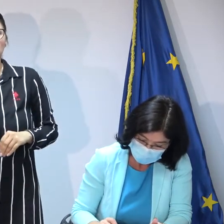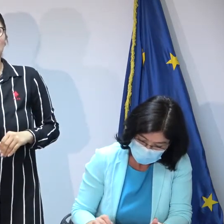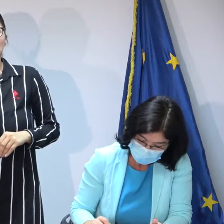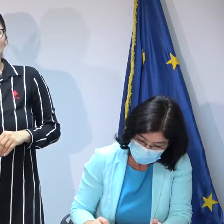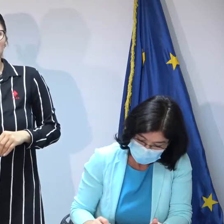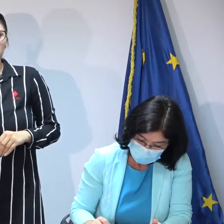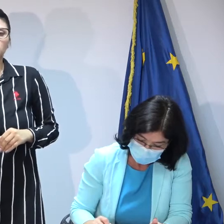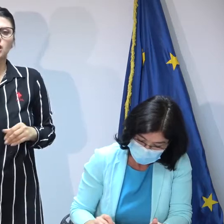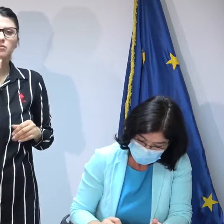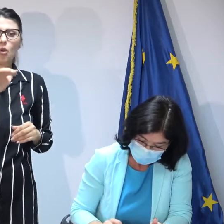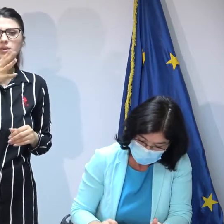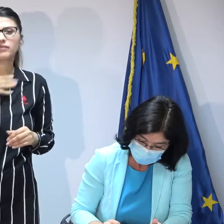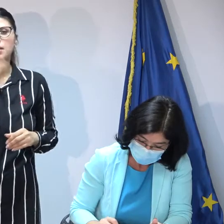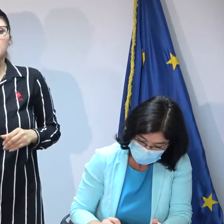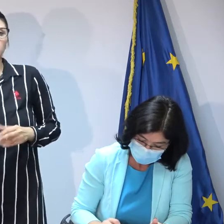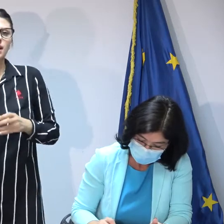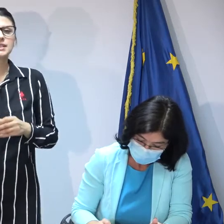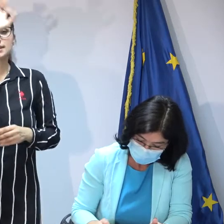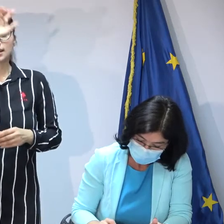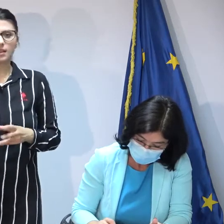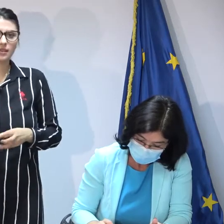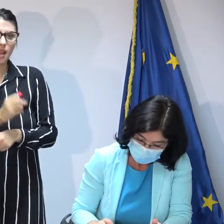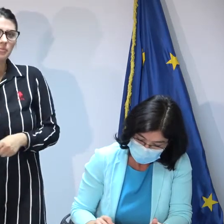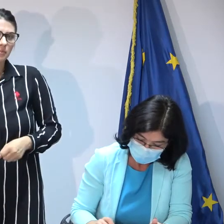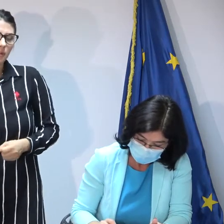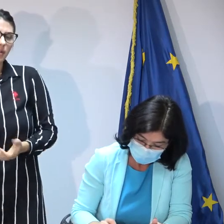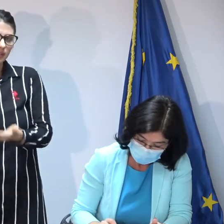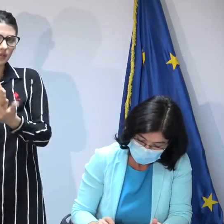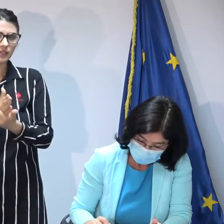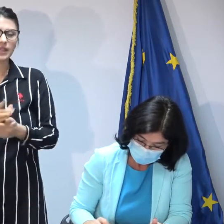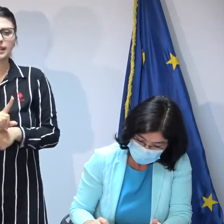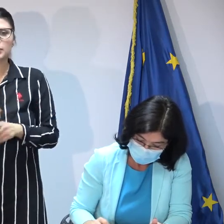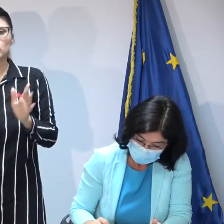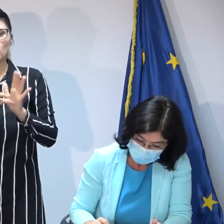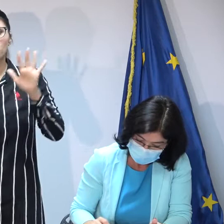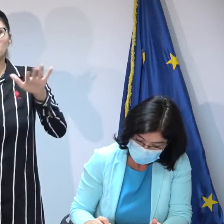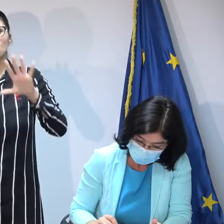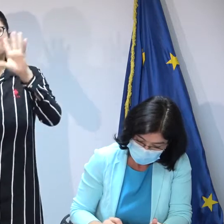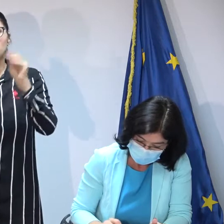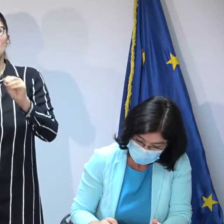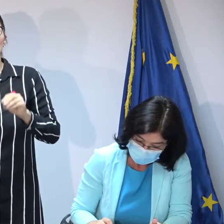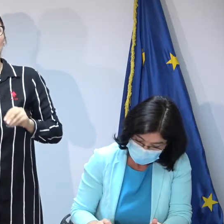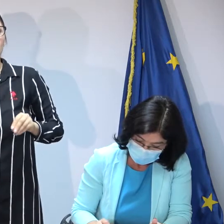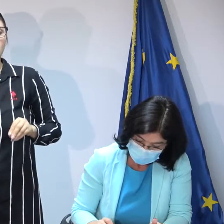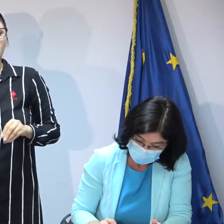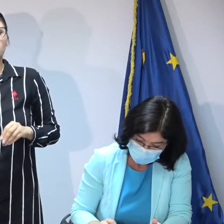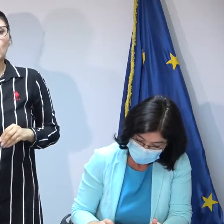internaționale în formula de care v-am spus. În timp ce în 2019, pe tot anul, am avut